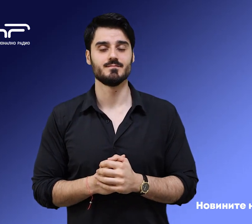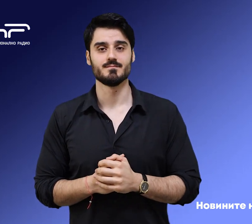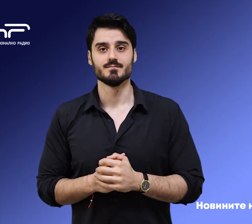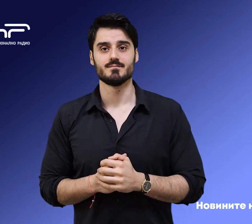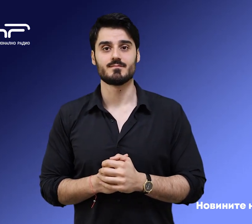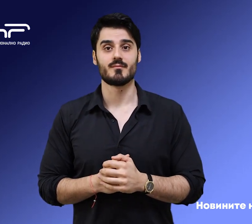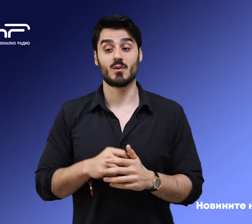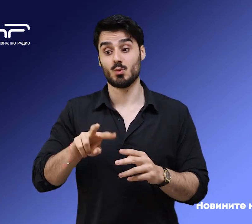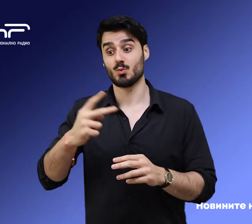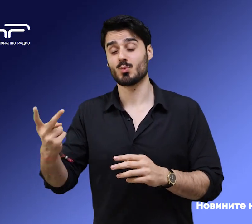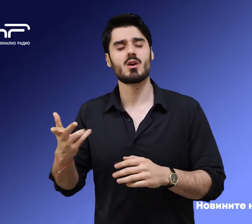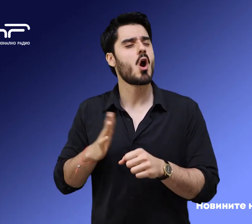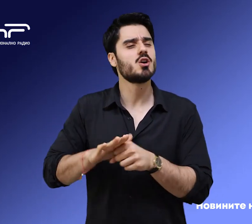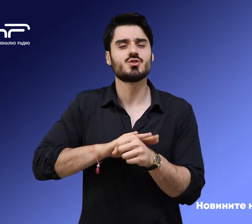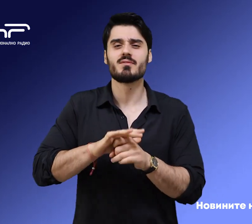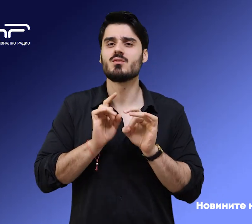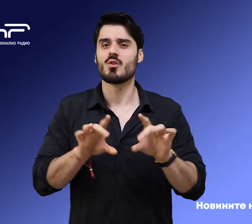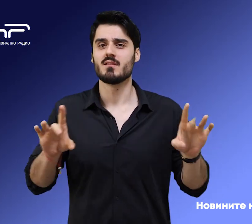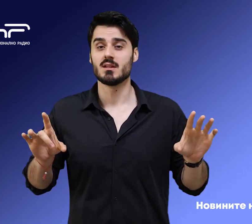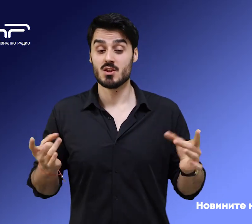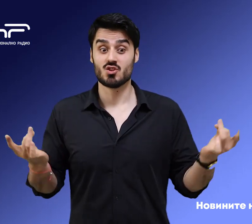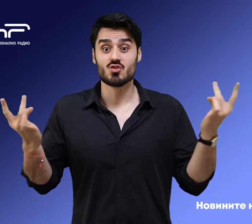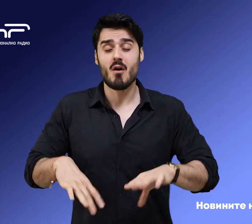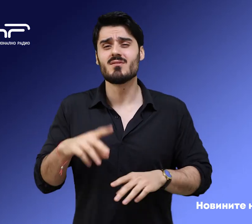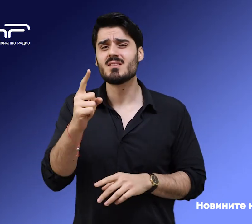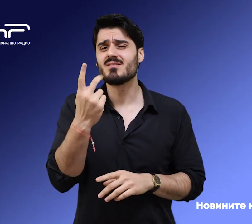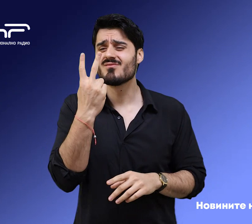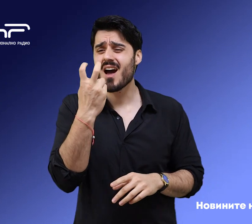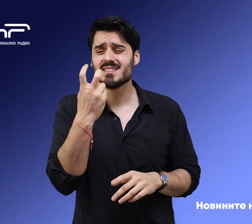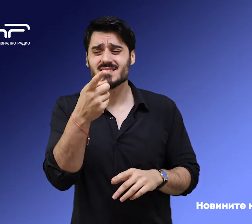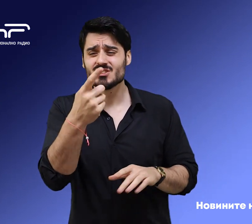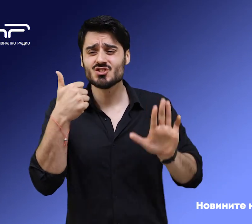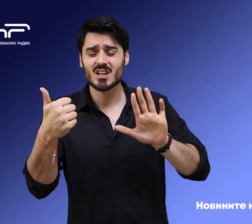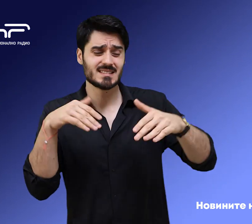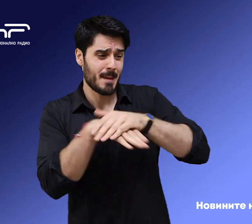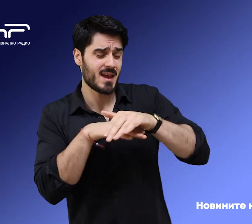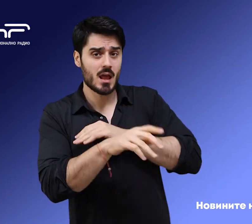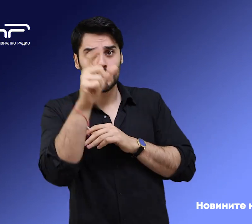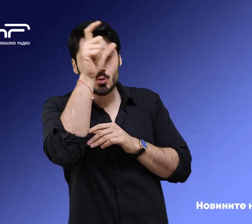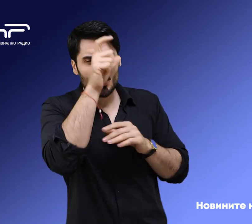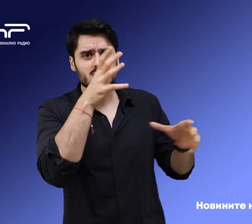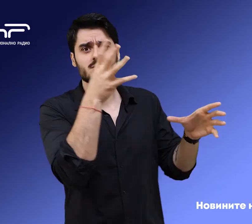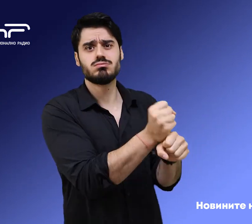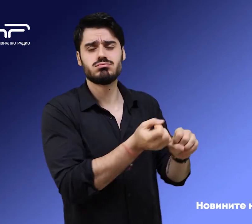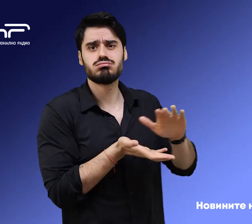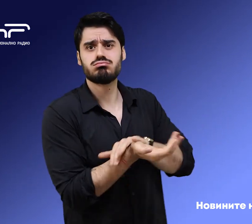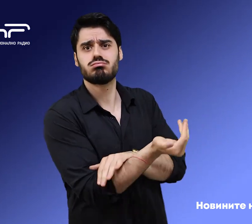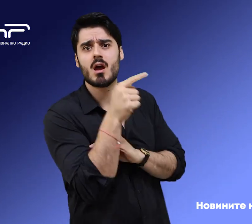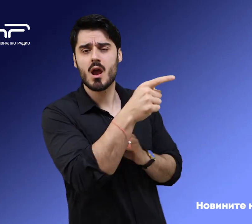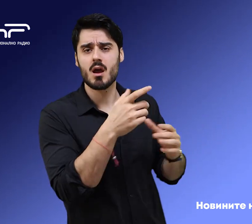Към останалите водещи новини. Нови 26 нелегални мигранти бяха заловени в турски камион близо до Драгоман. Това стана при